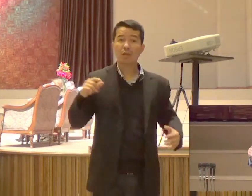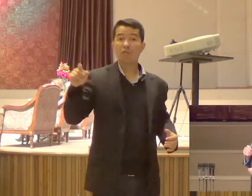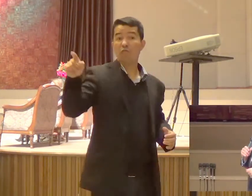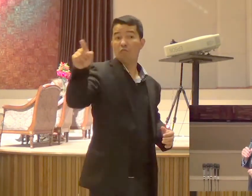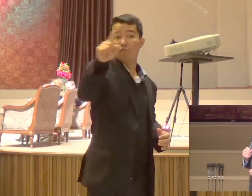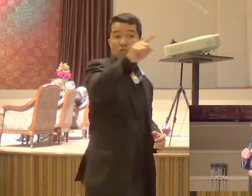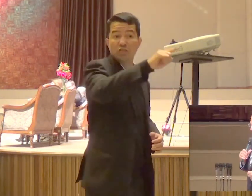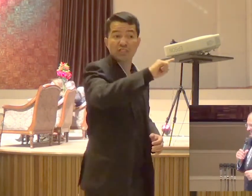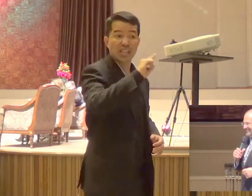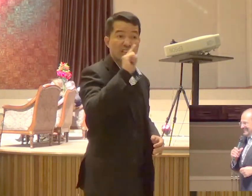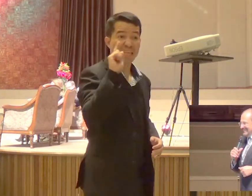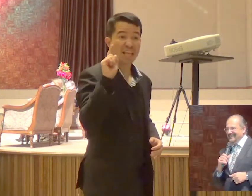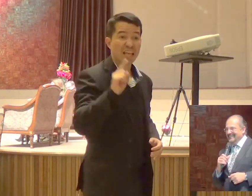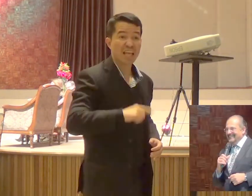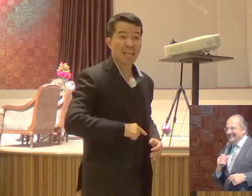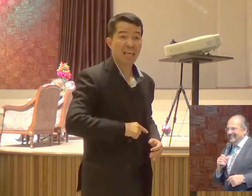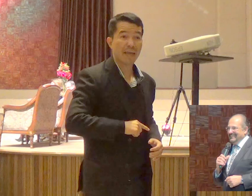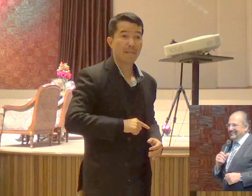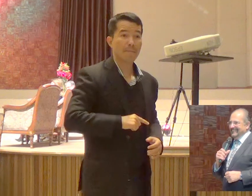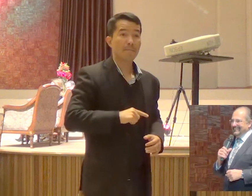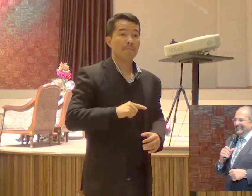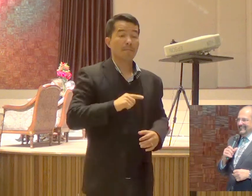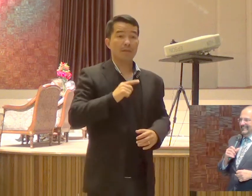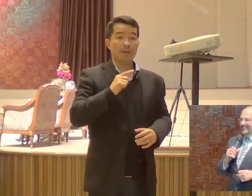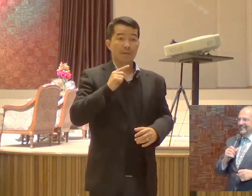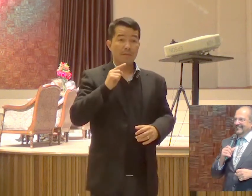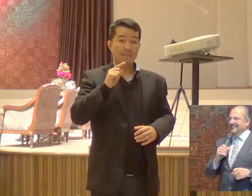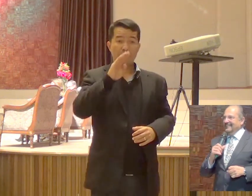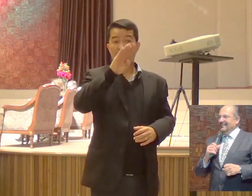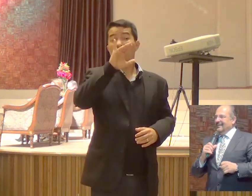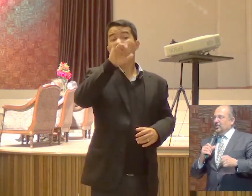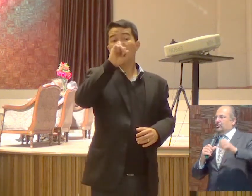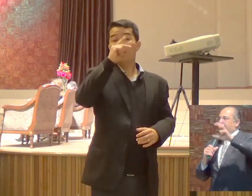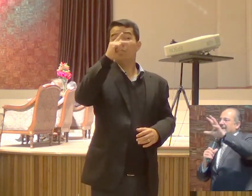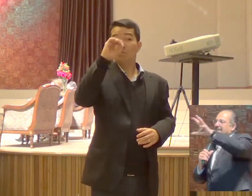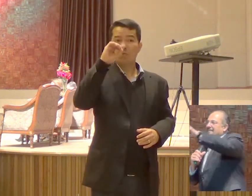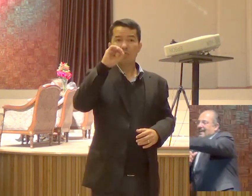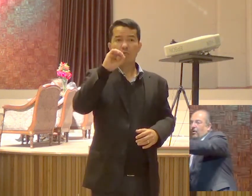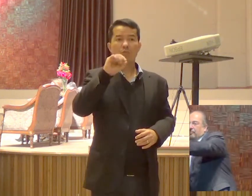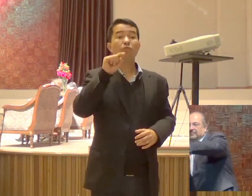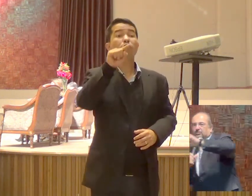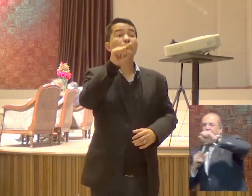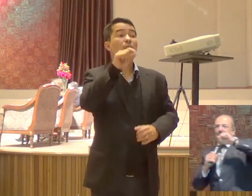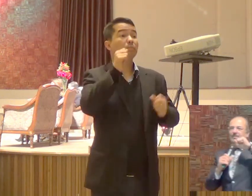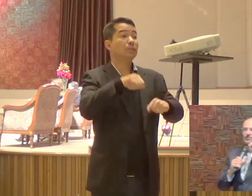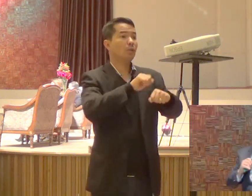Interessante O fim É o pastoreio